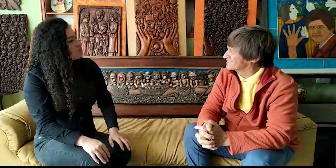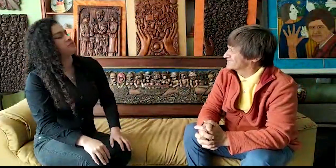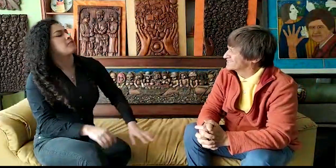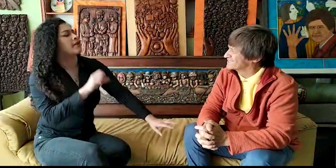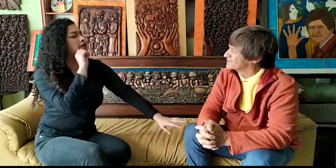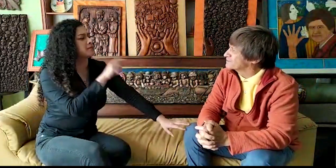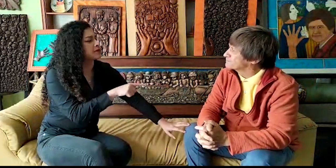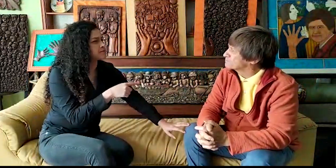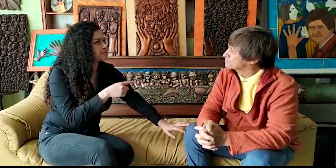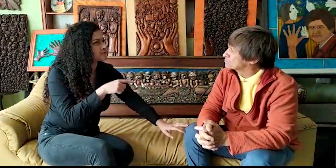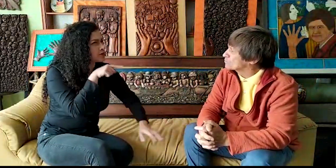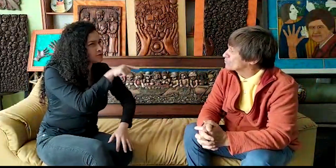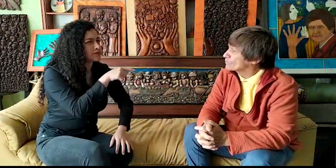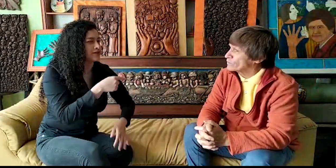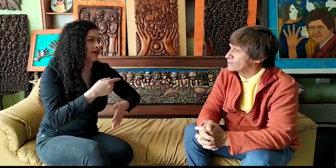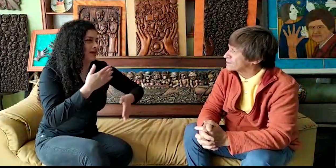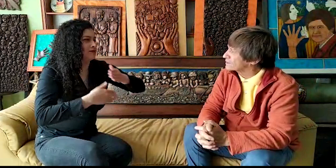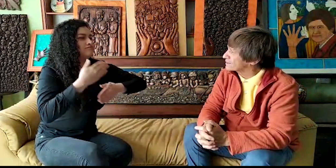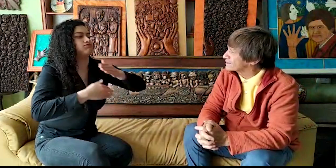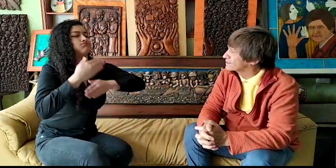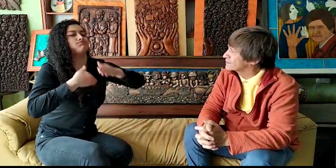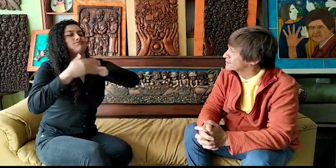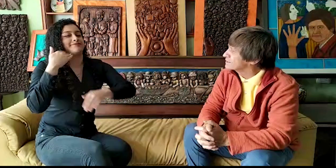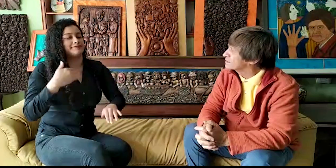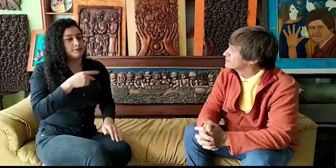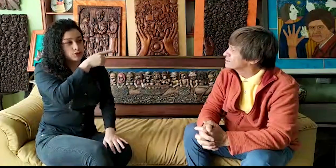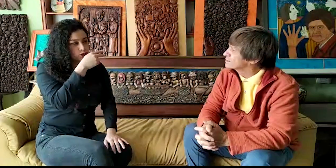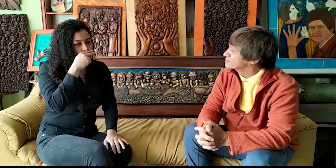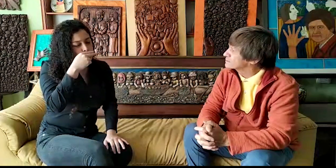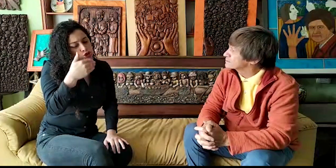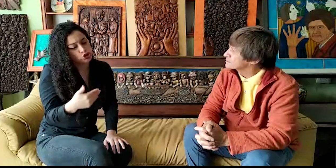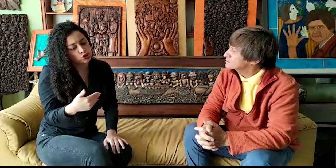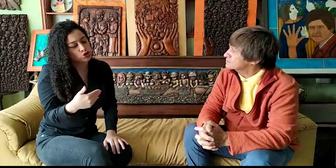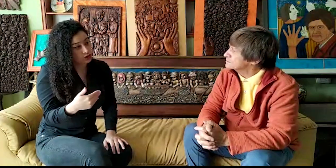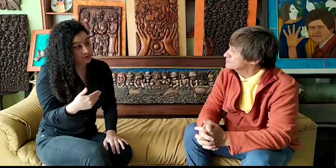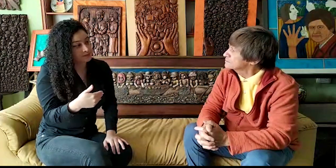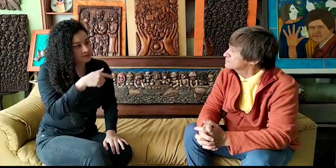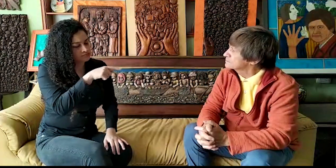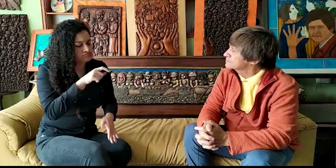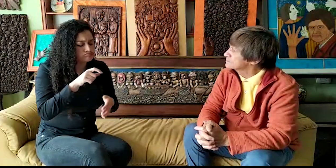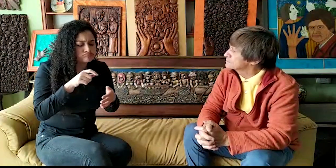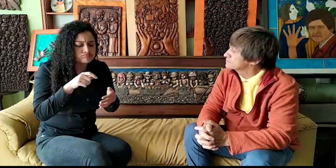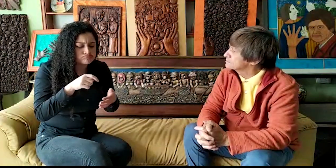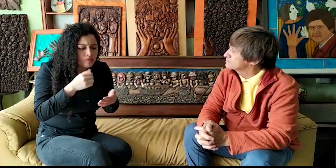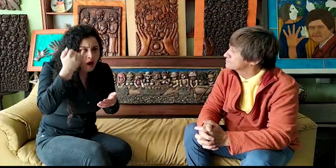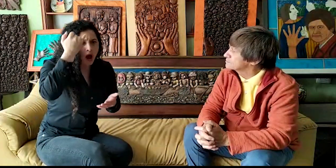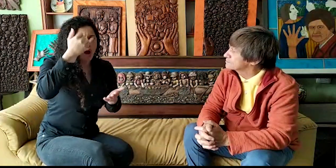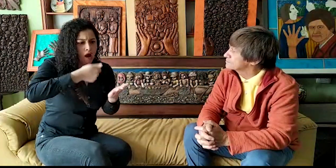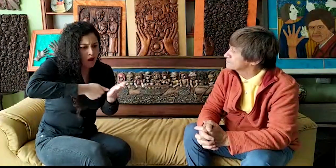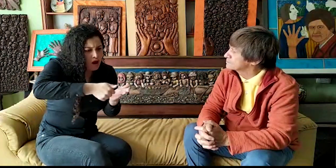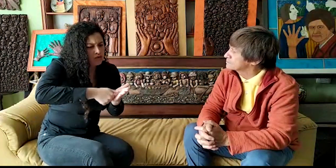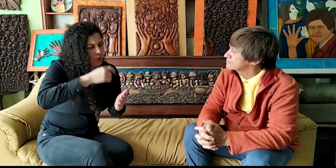obras de arte. Quiero hacerte una pregunta. Hace un tiempo, cuando tú eras más joven, cuando eras niño,